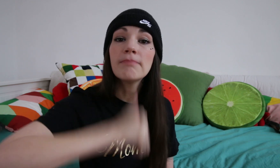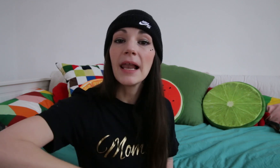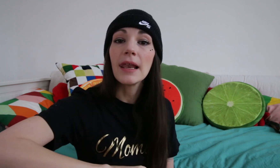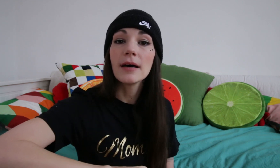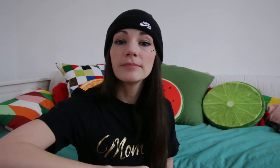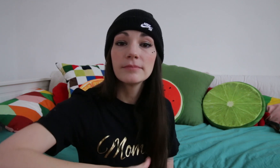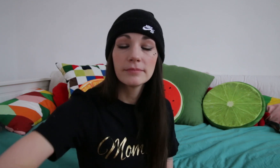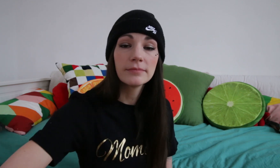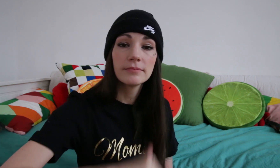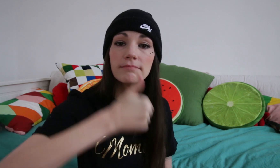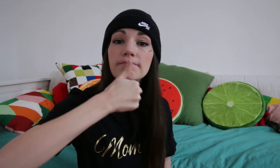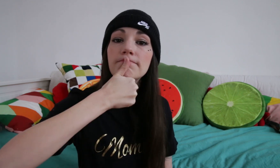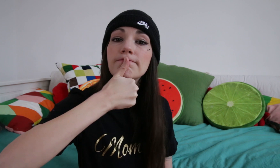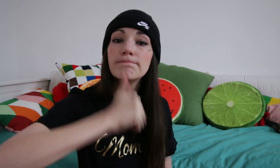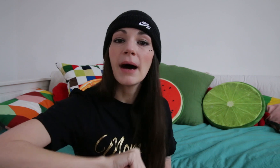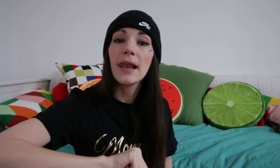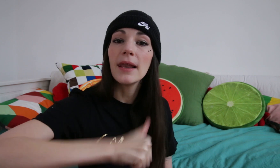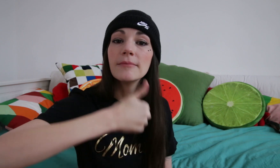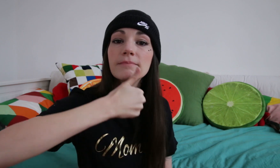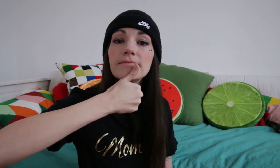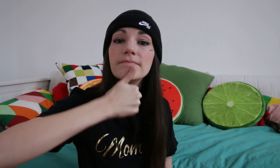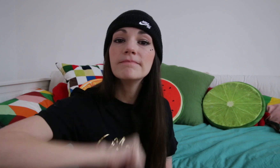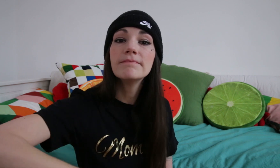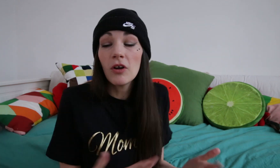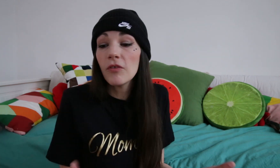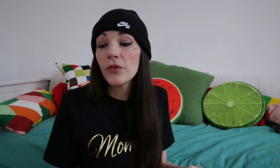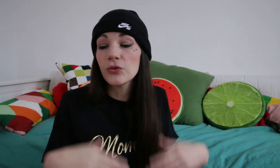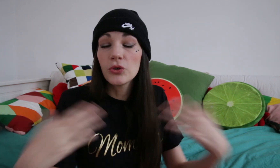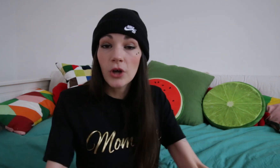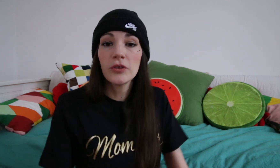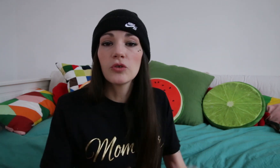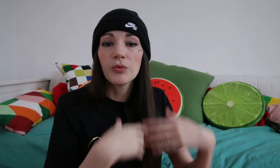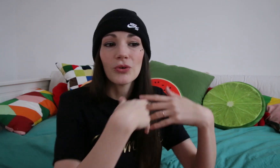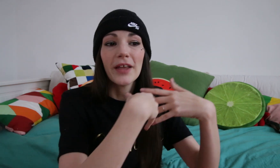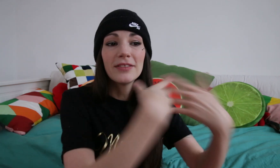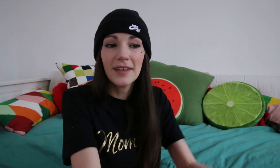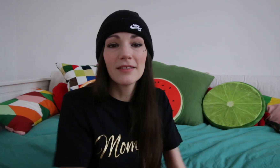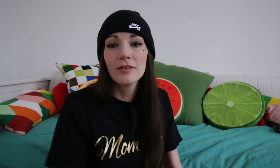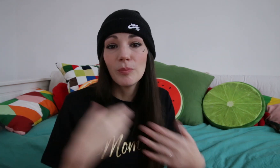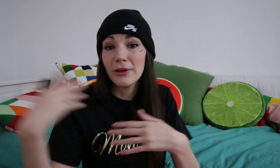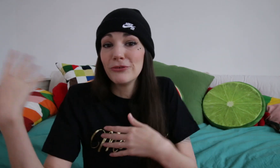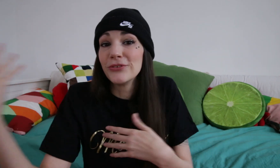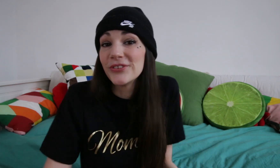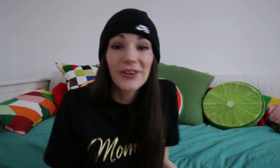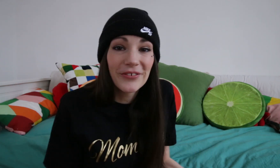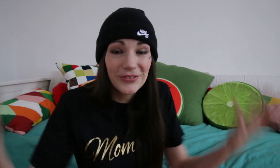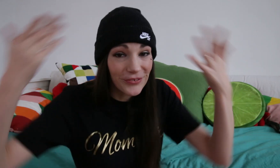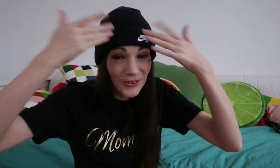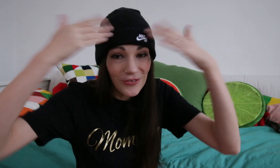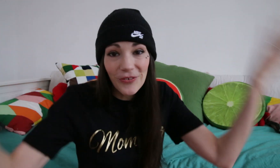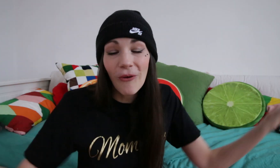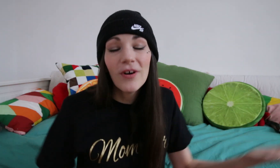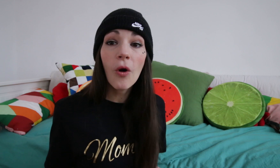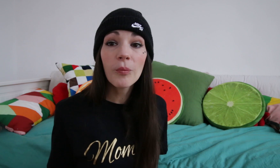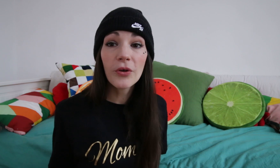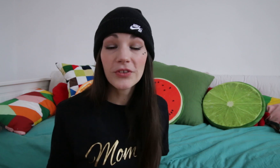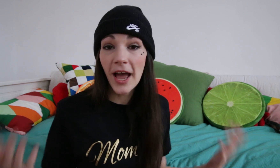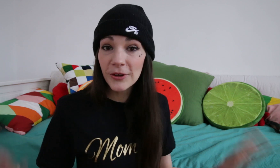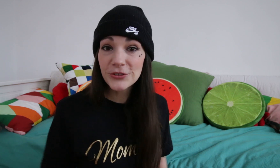Mal. Mal. Quand l'enfant se cogne, tombe sur la tête, se pète une dent, s'ouvre le front. On pense à l